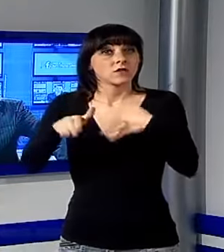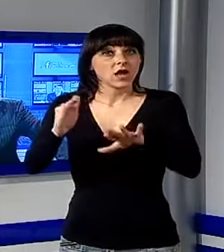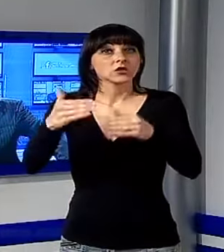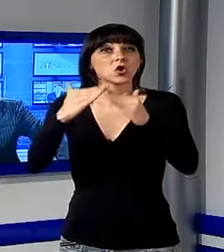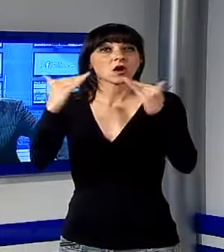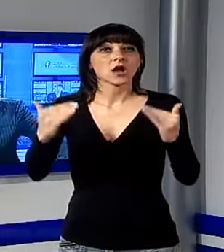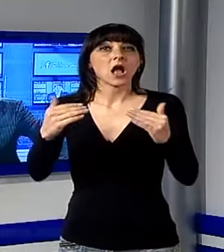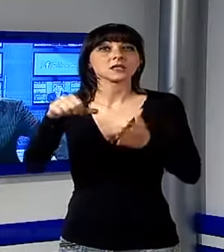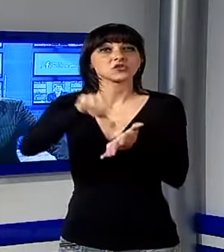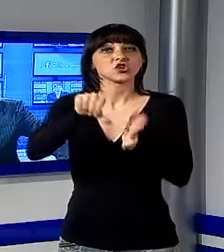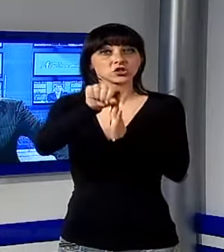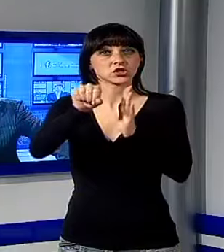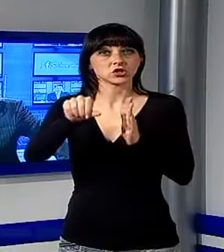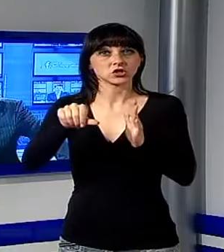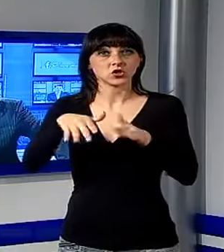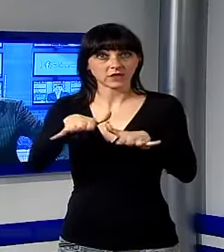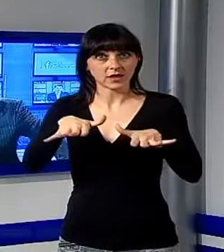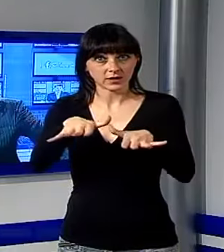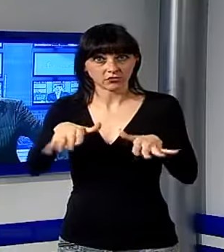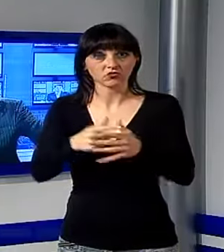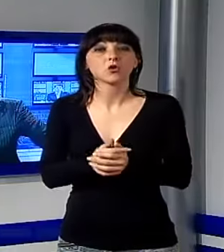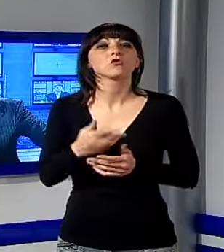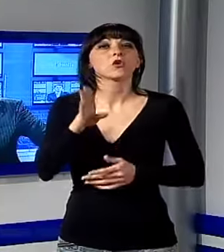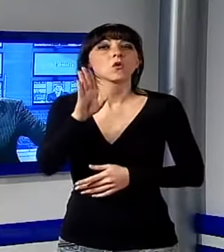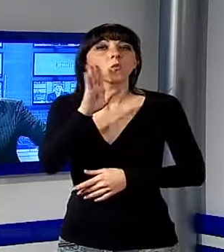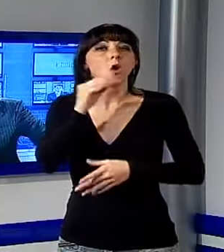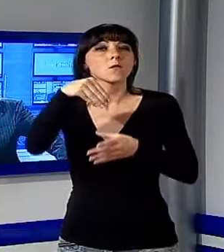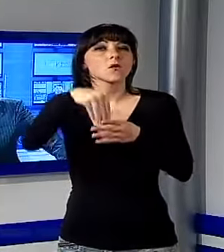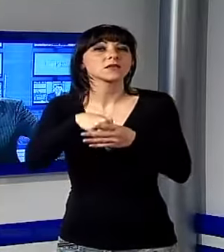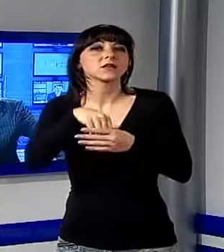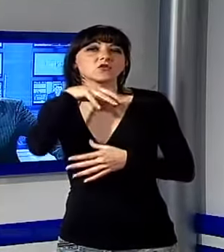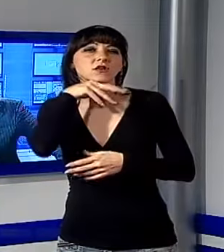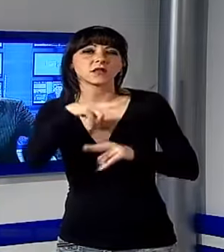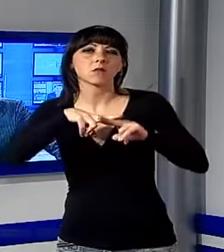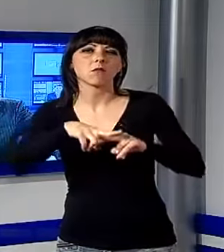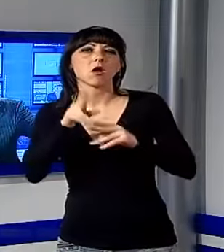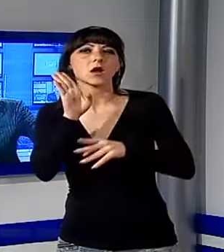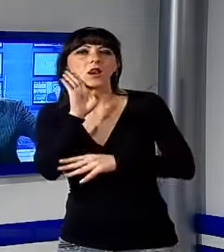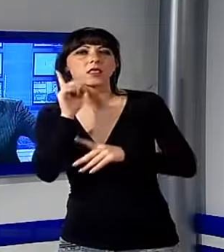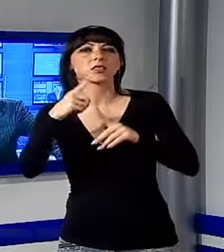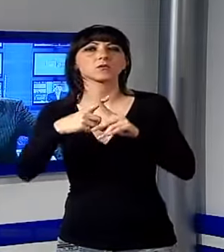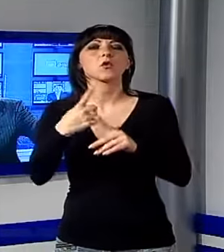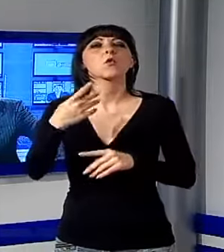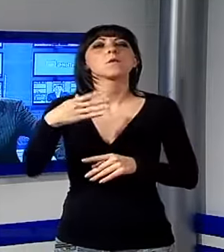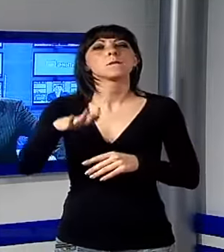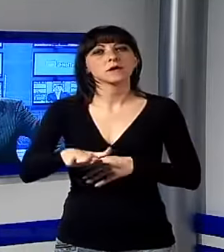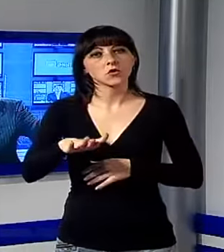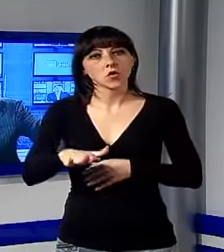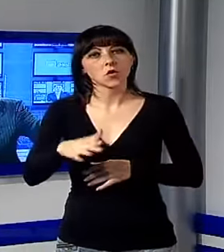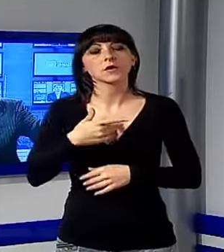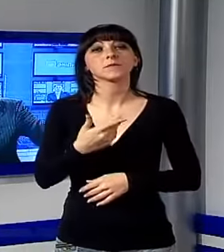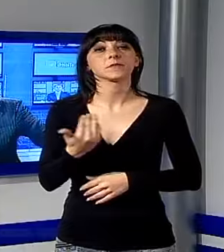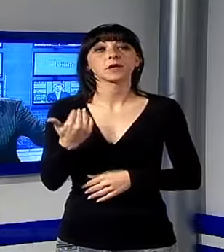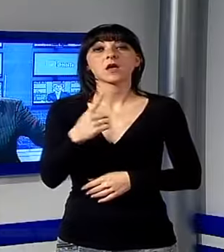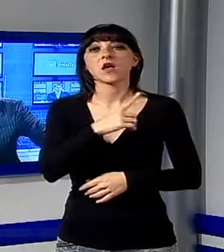di una famiglia con un anziano immobilizzato a letto e un minore. Da alcuni anni il comune pagava l'affitto poi l